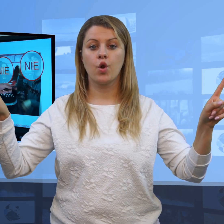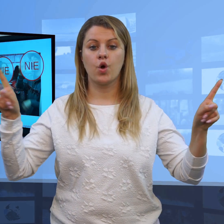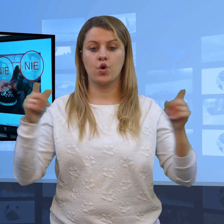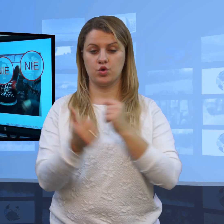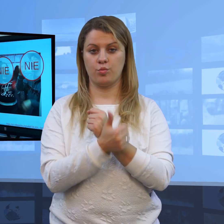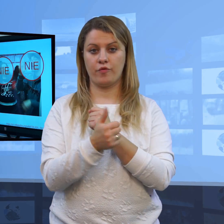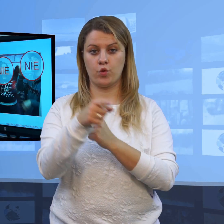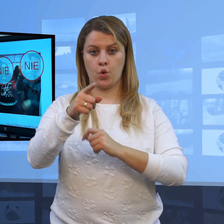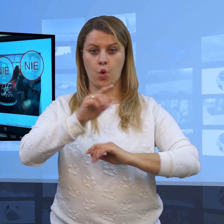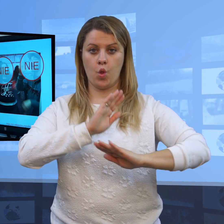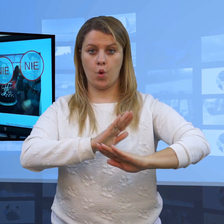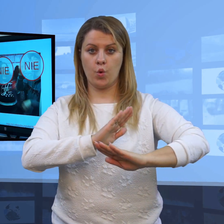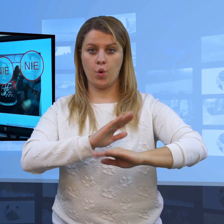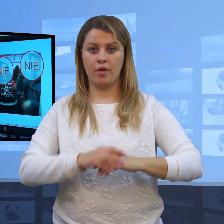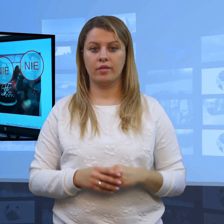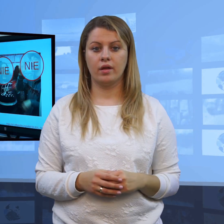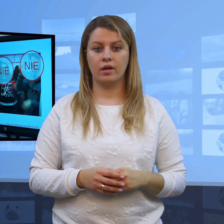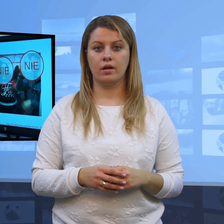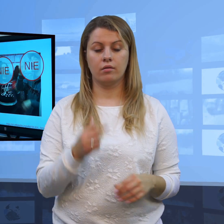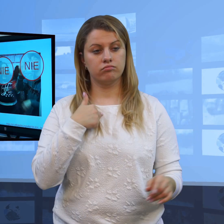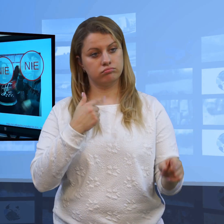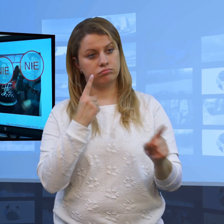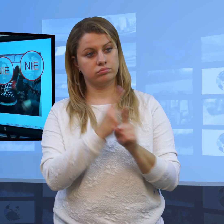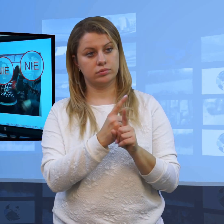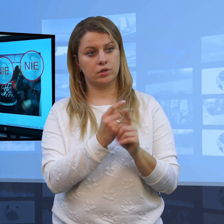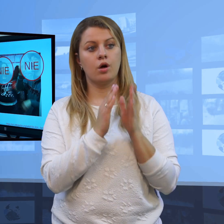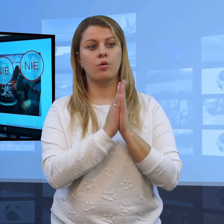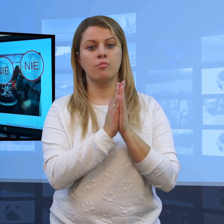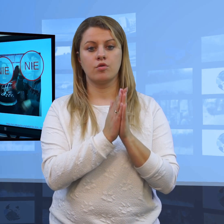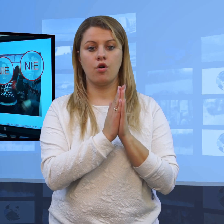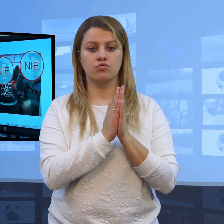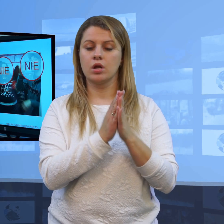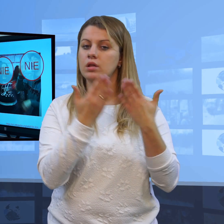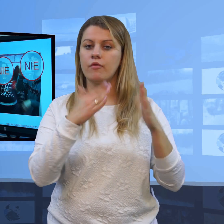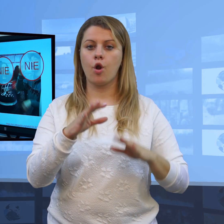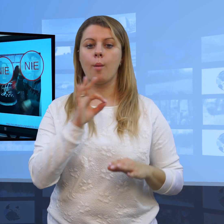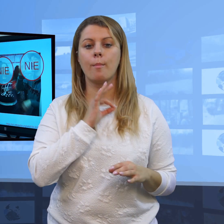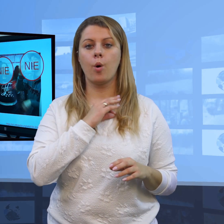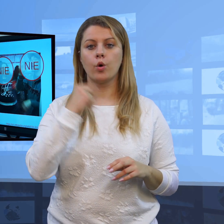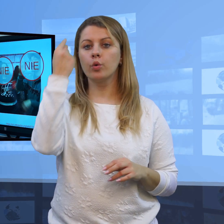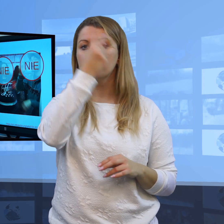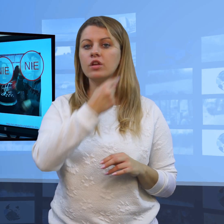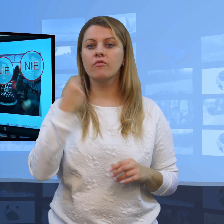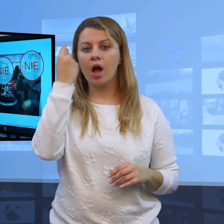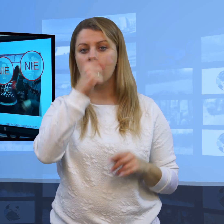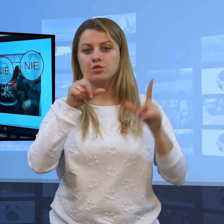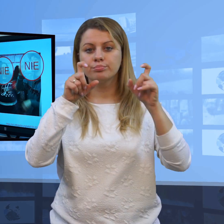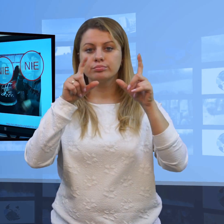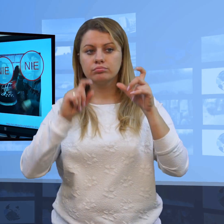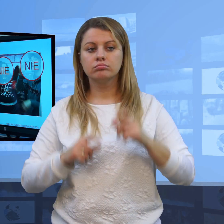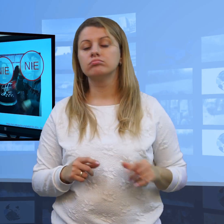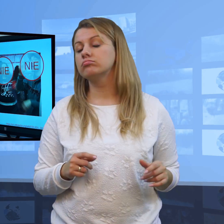ktoś nie zgadza się i mówi, że proszę tylko nie pokazywać mojej twarzy, nie wolno Ci tego zrobić.